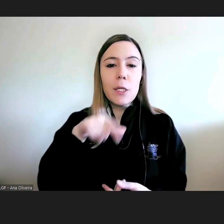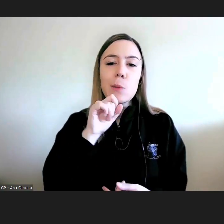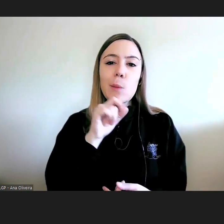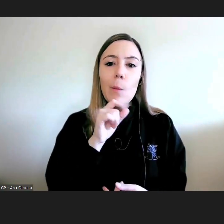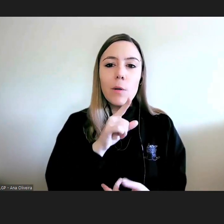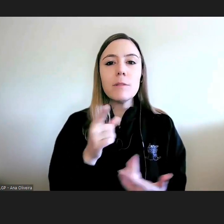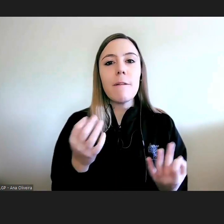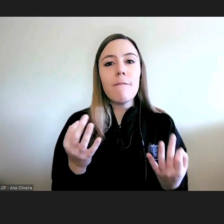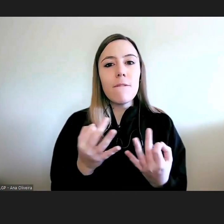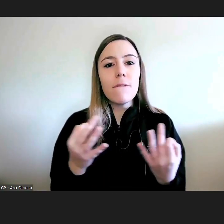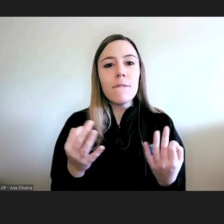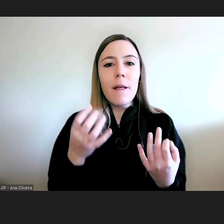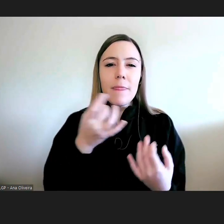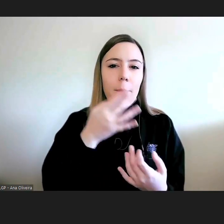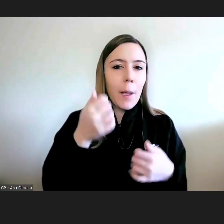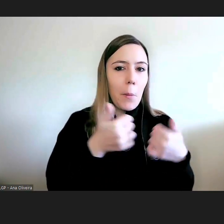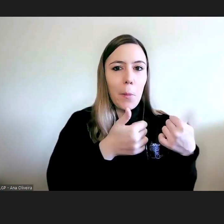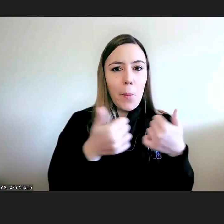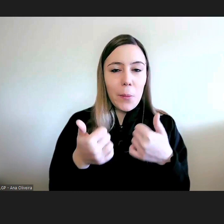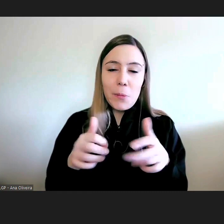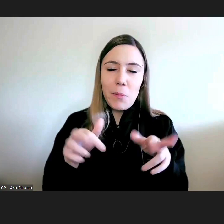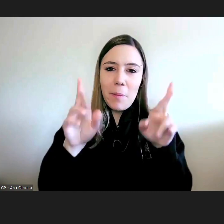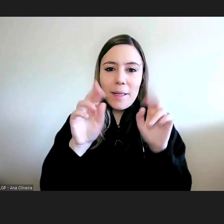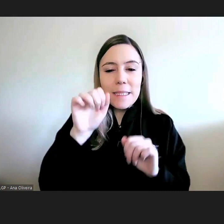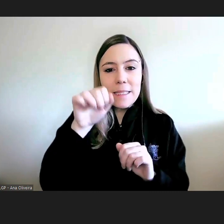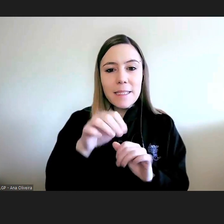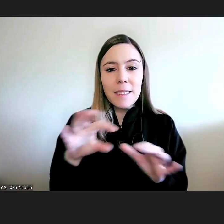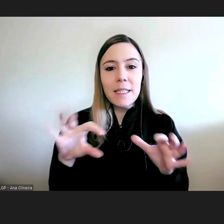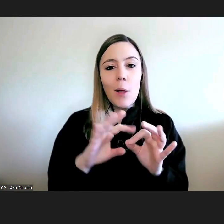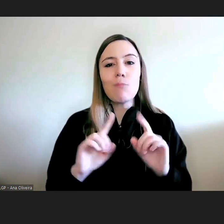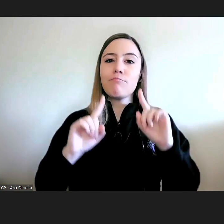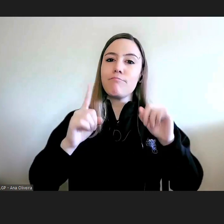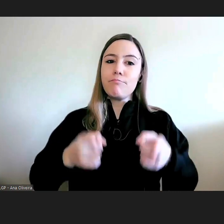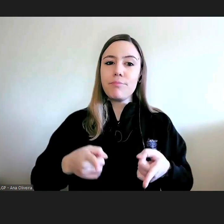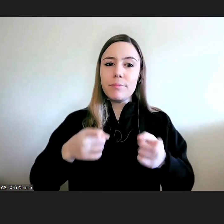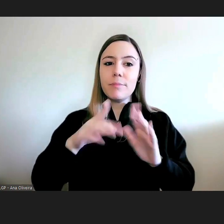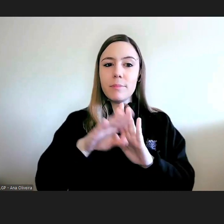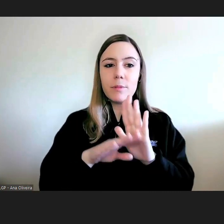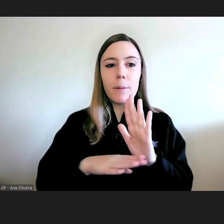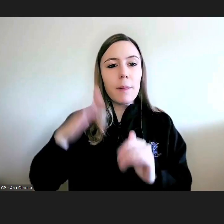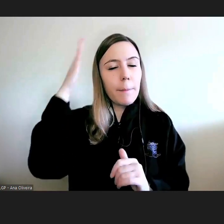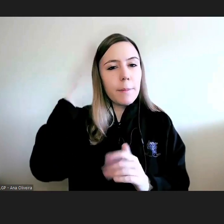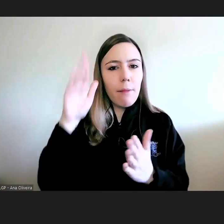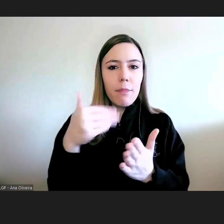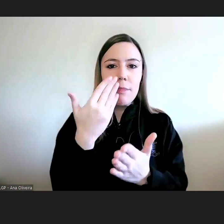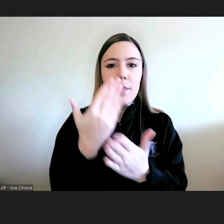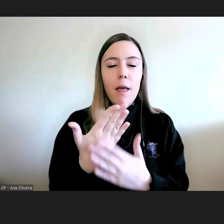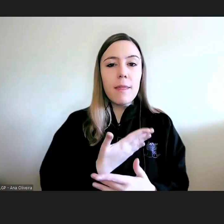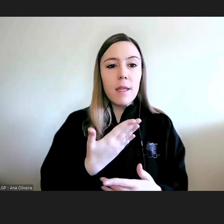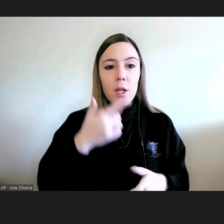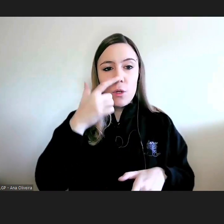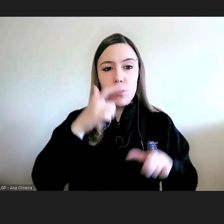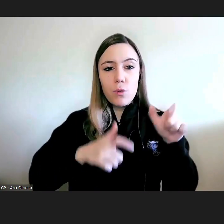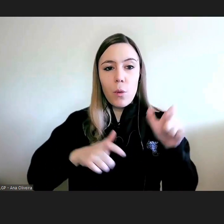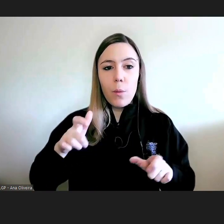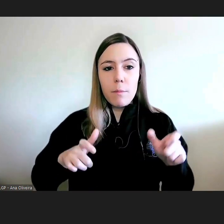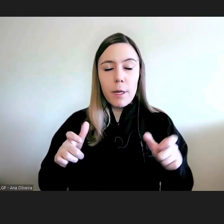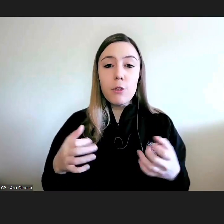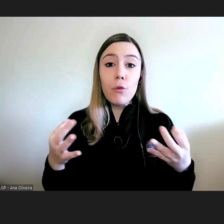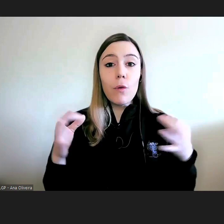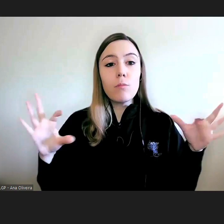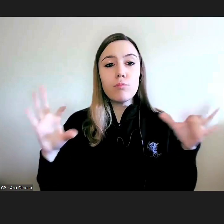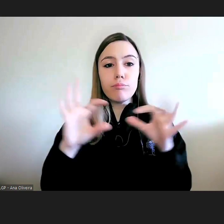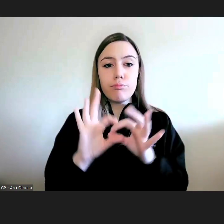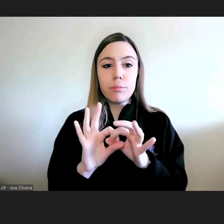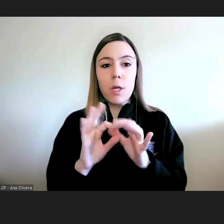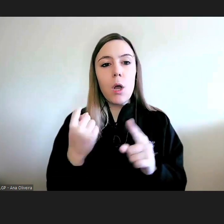emprego a vossa manhã, não é assim? Para este arranque do programa de capacitação em direitos humanos e que ele, de facto, corresponde àquilo que